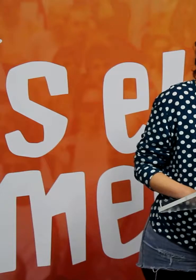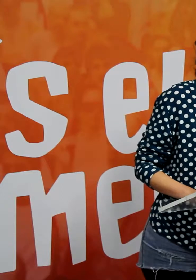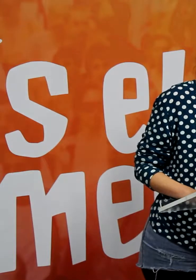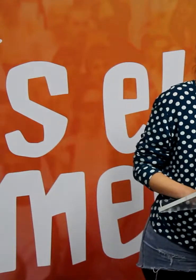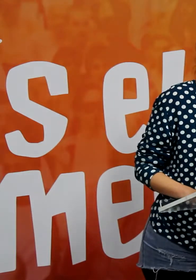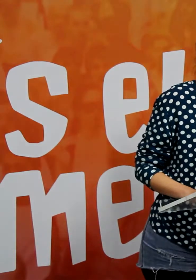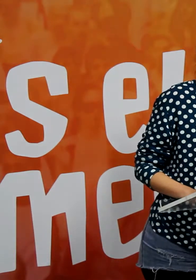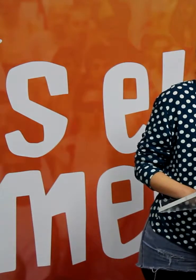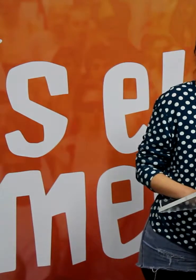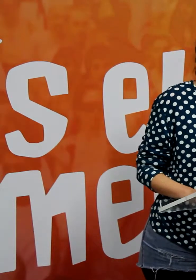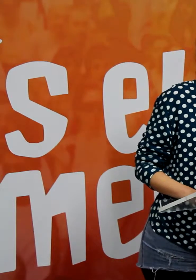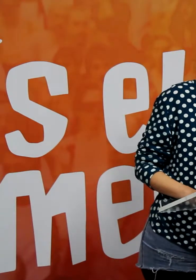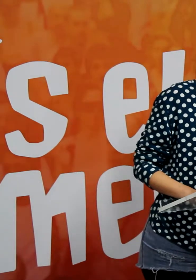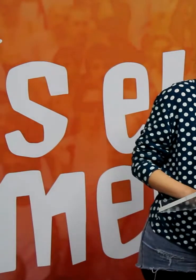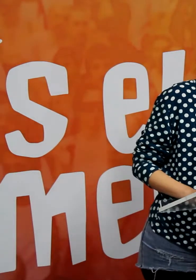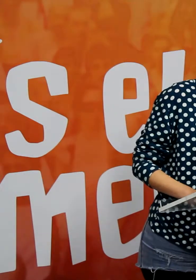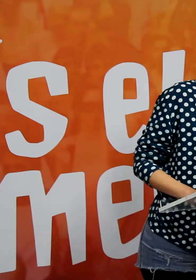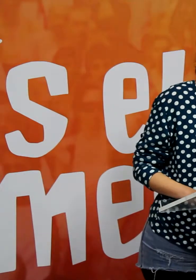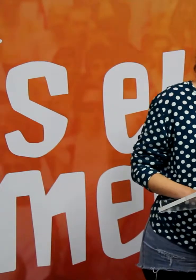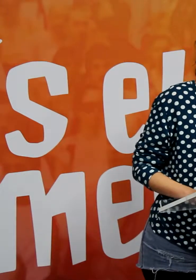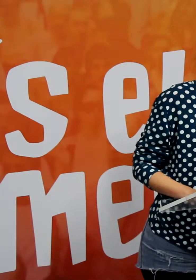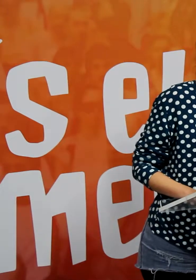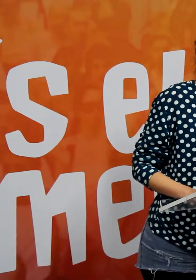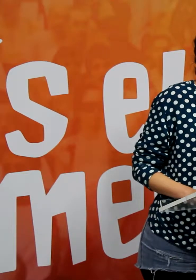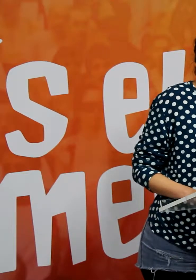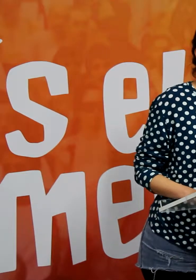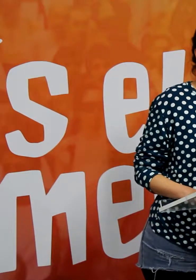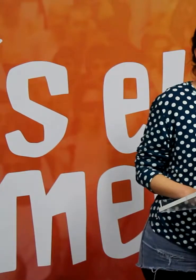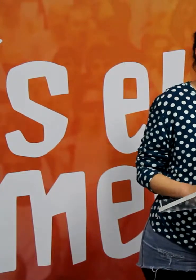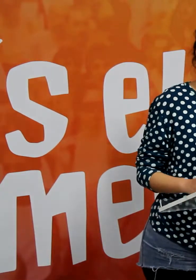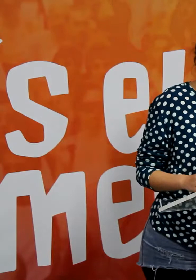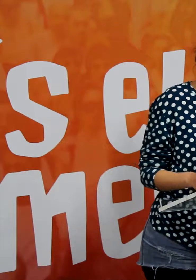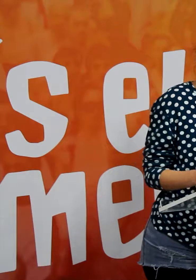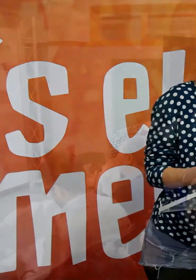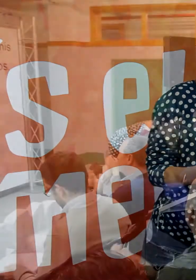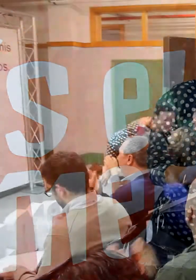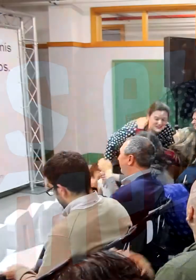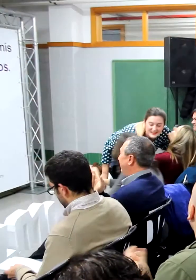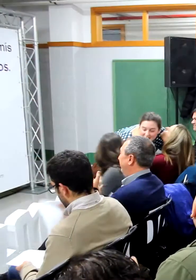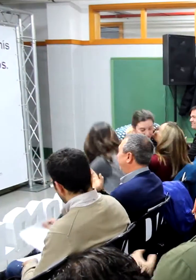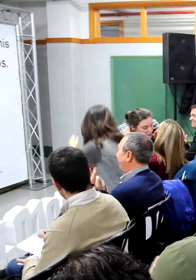també costa uns diners a l'Estat i que la compensació era estar repartint flyers en les portes d'un supermercat.